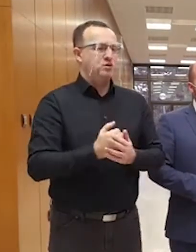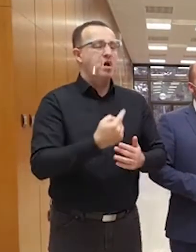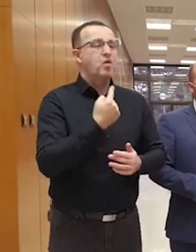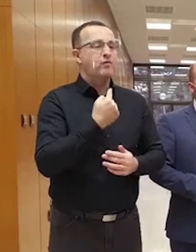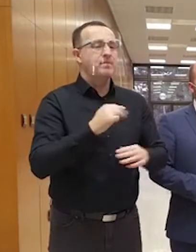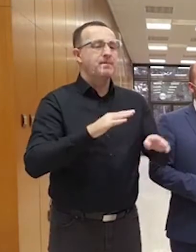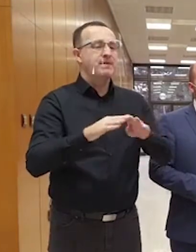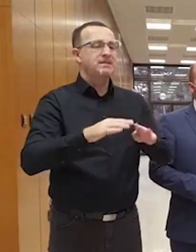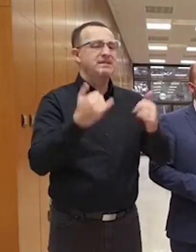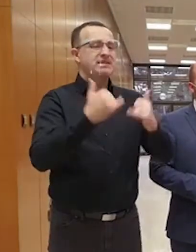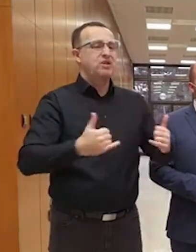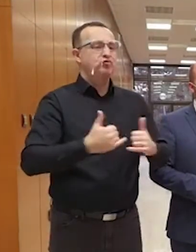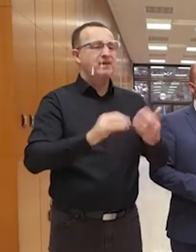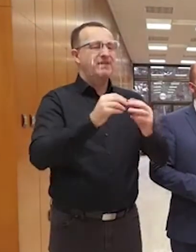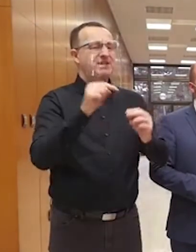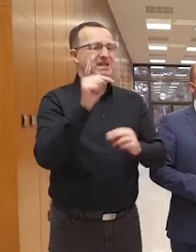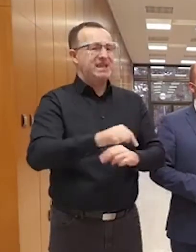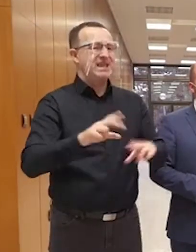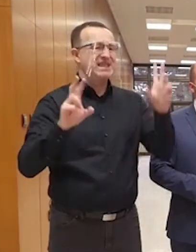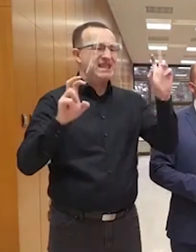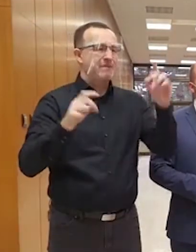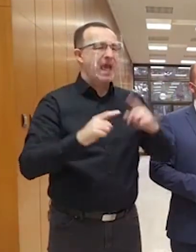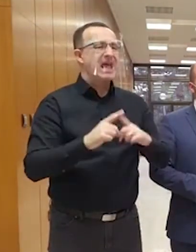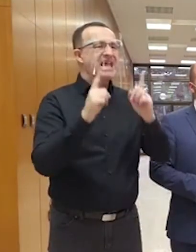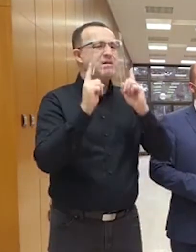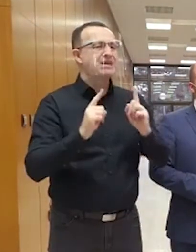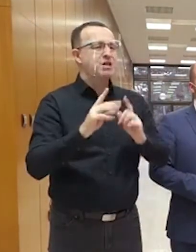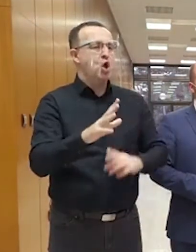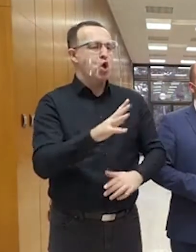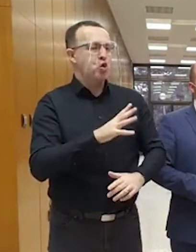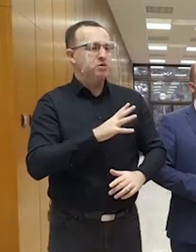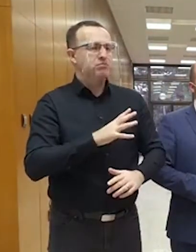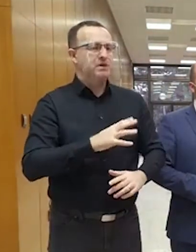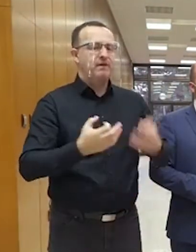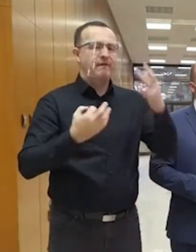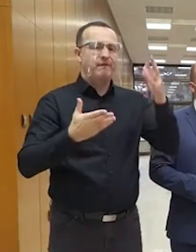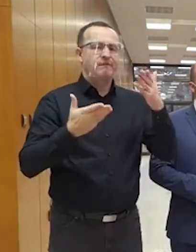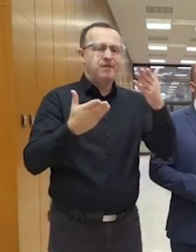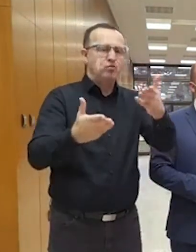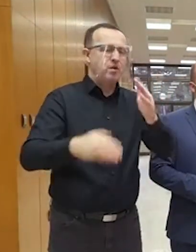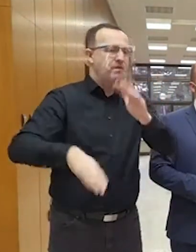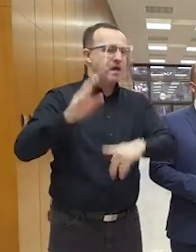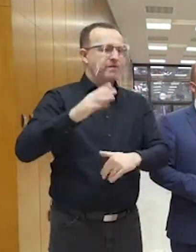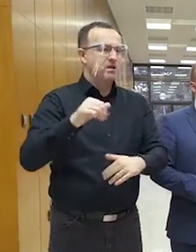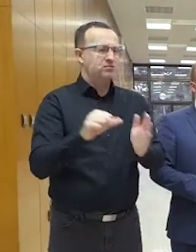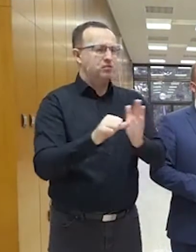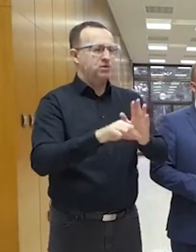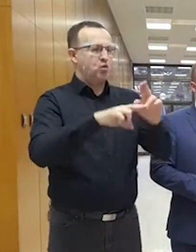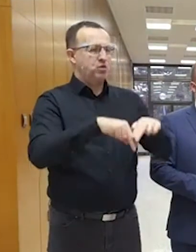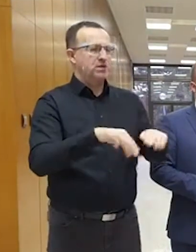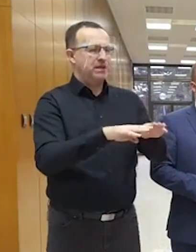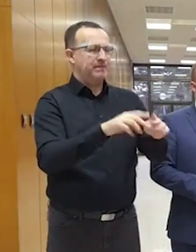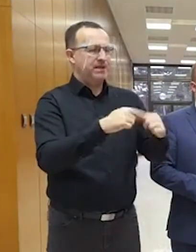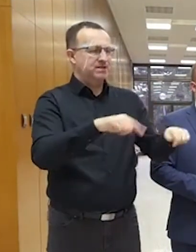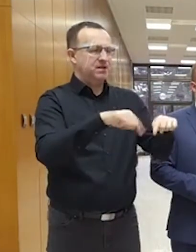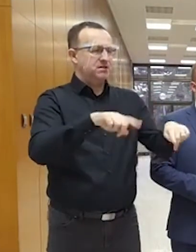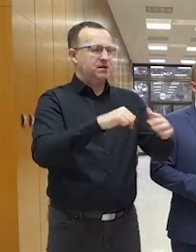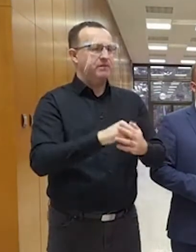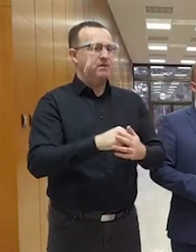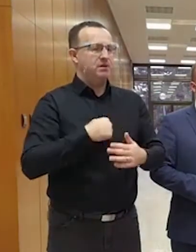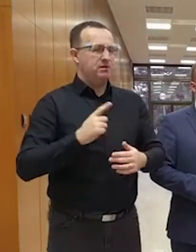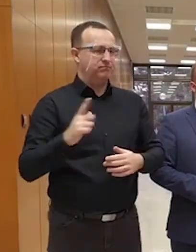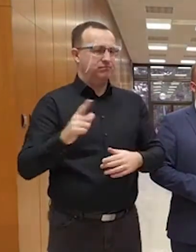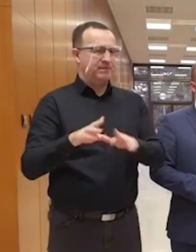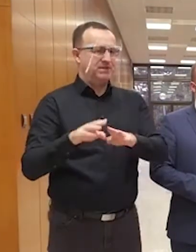zahraničných vecí sa tejto téme hybridných hrozier venuje asi najviac pomedzi ostatných rezortov spolu s ministerstvom obrany.